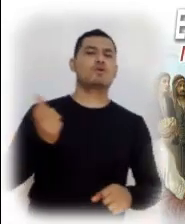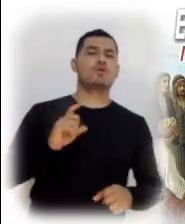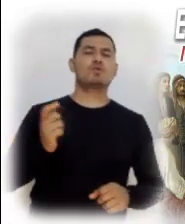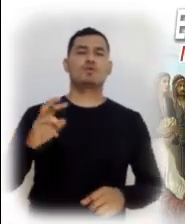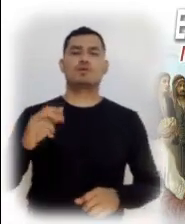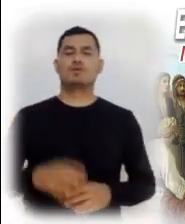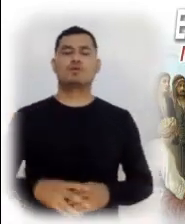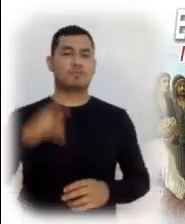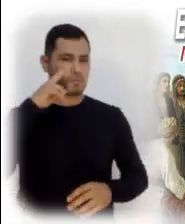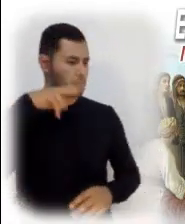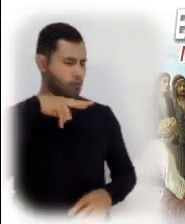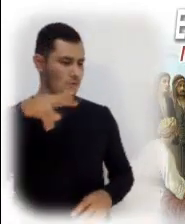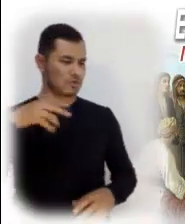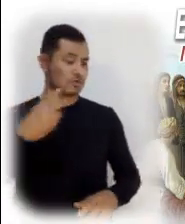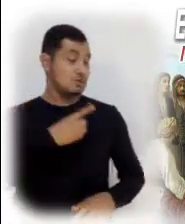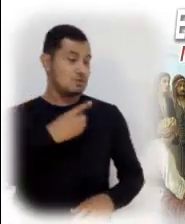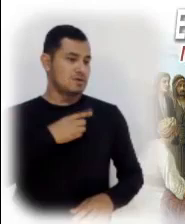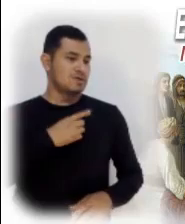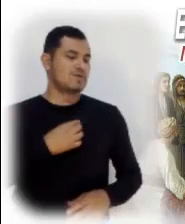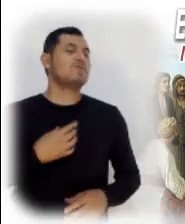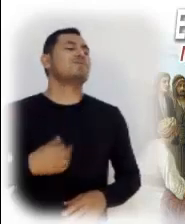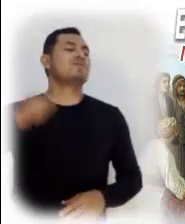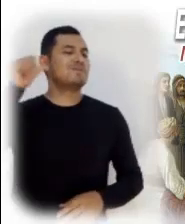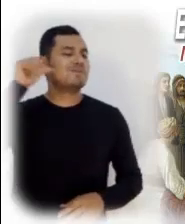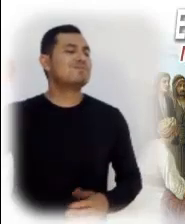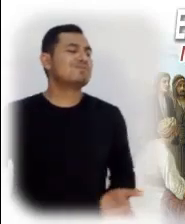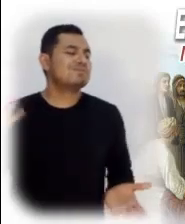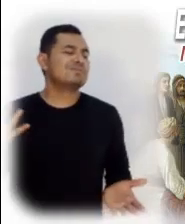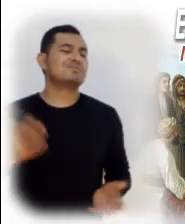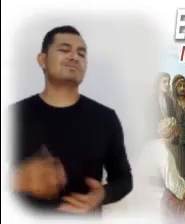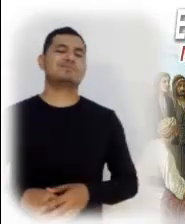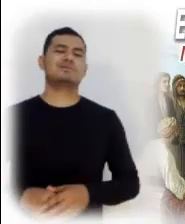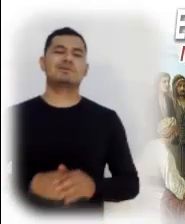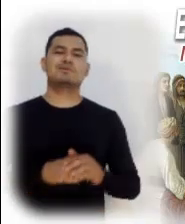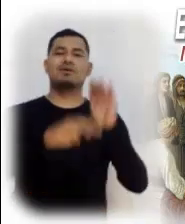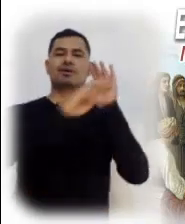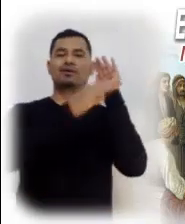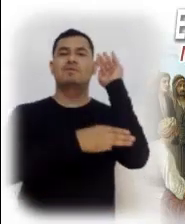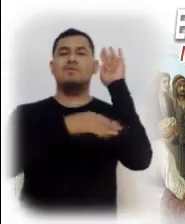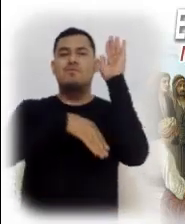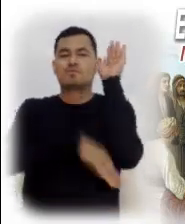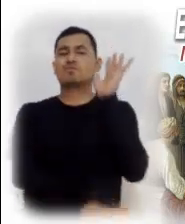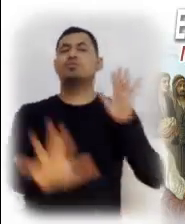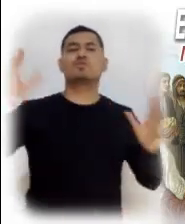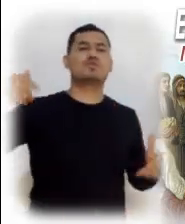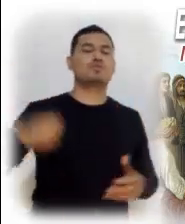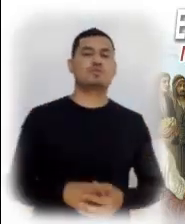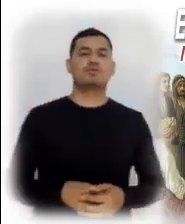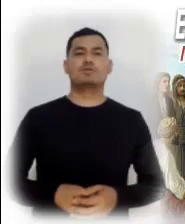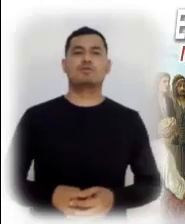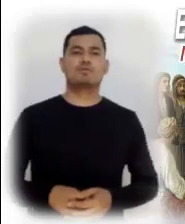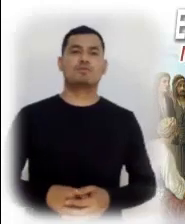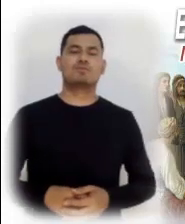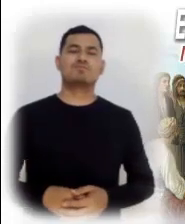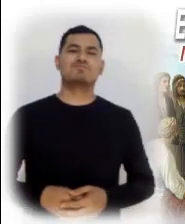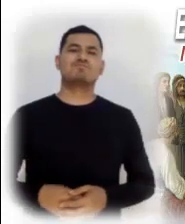tan terrenos y mezquinos que nos oprimen el corazón. Caminamos en tinieblas cuando no somos capaces